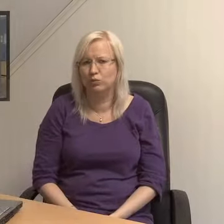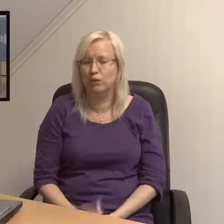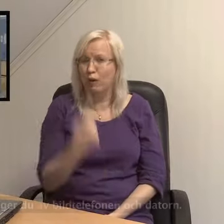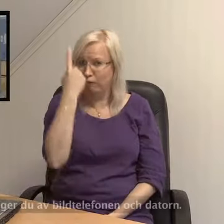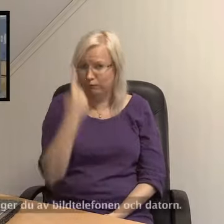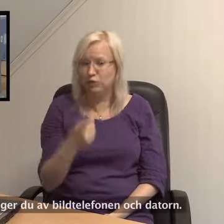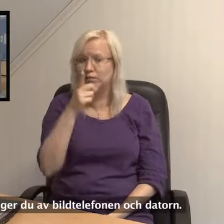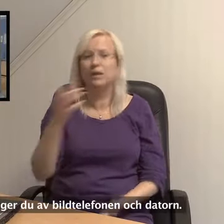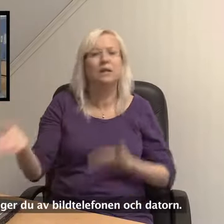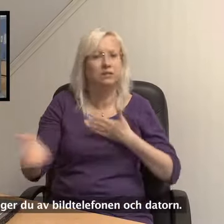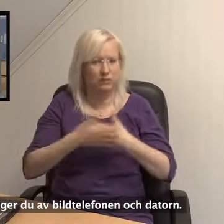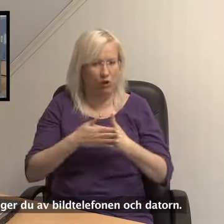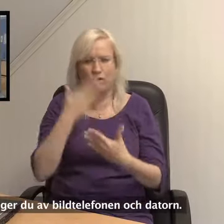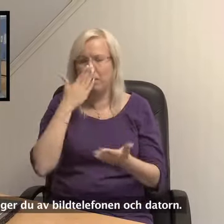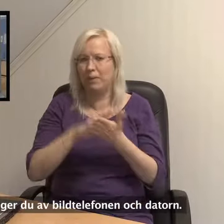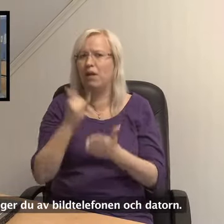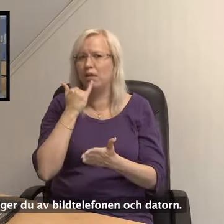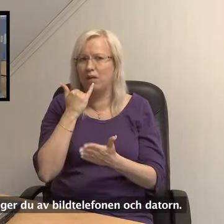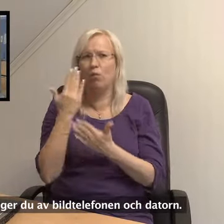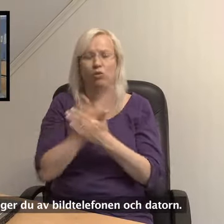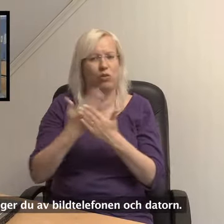Först stänger du av bildtelefonen och datorn.